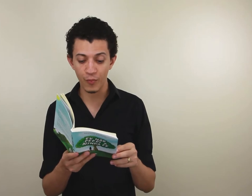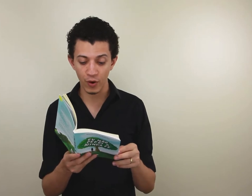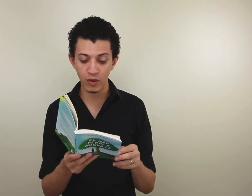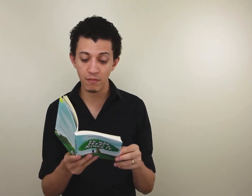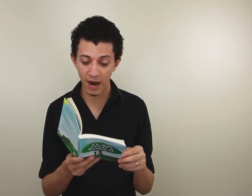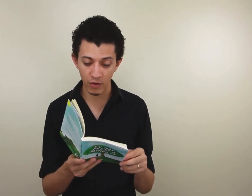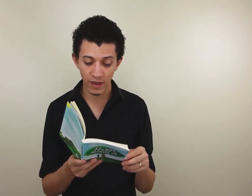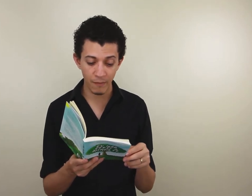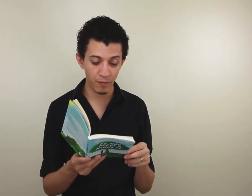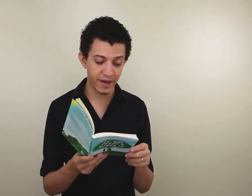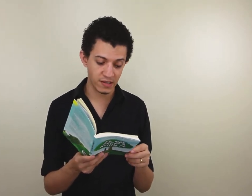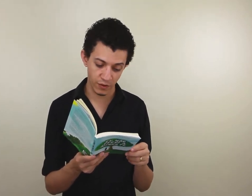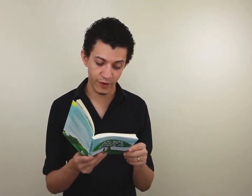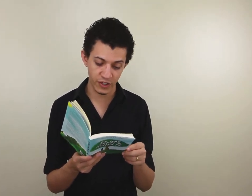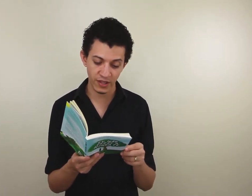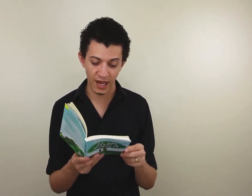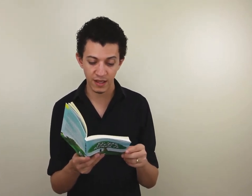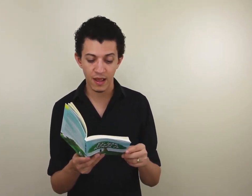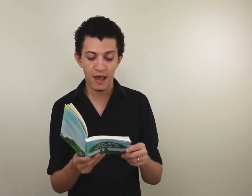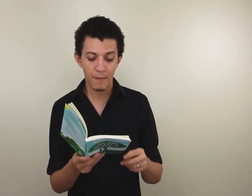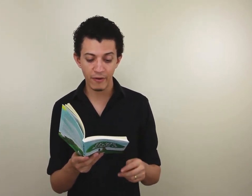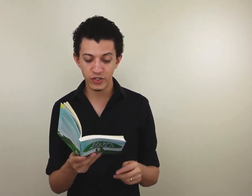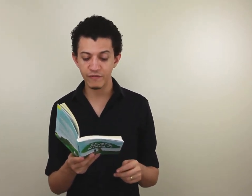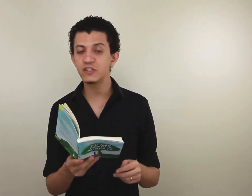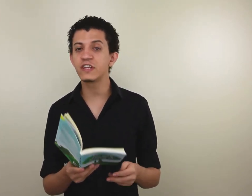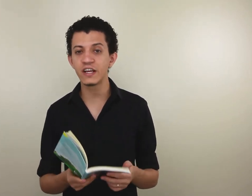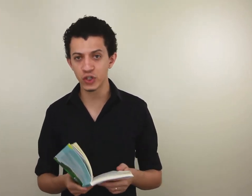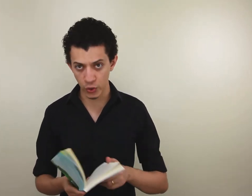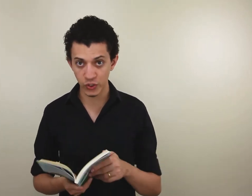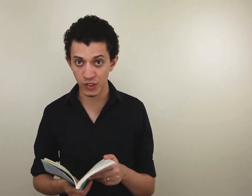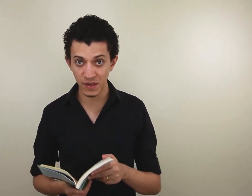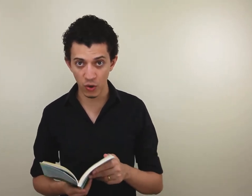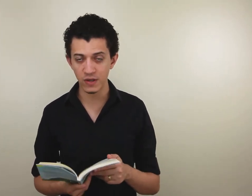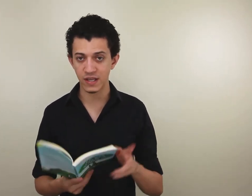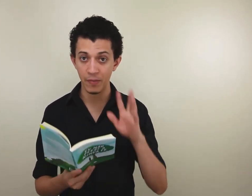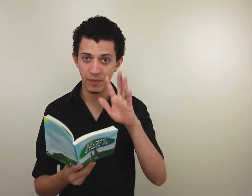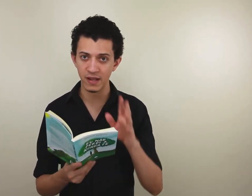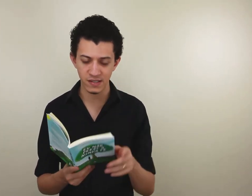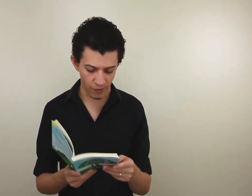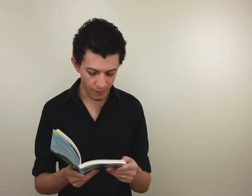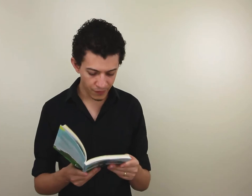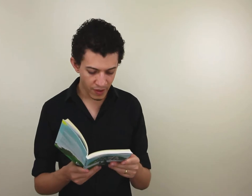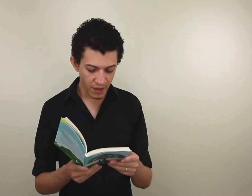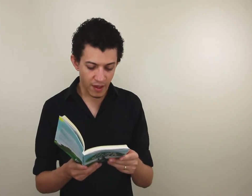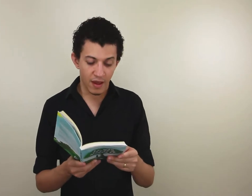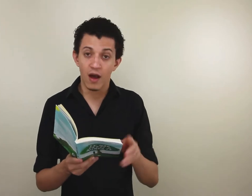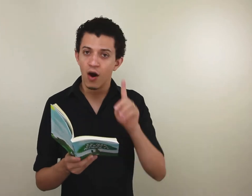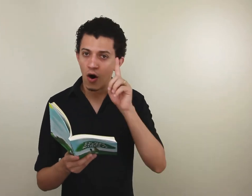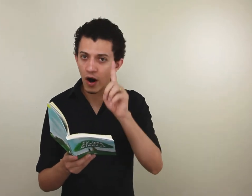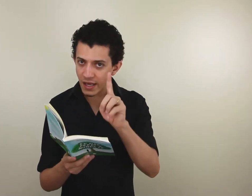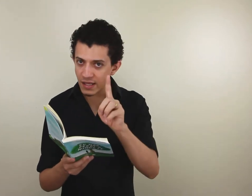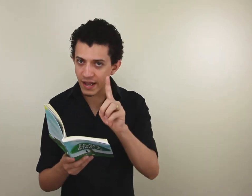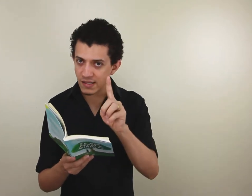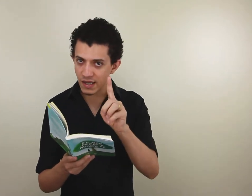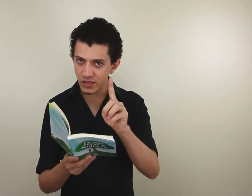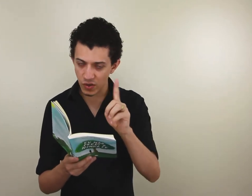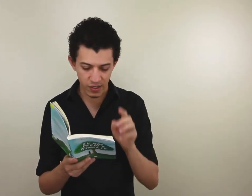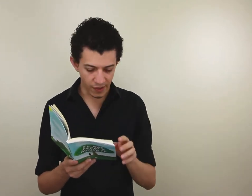pronto em maio e a publicação foi agendada para o dia 23 de junho de 2012, a primeira edição. Olha que interessante isso aqui.